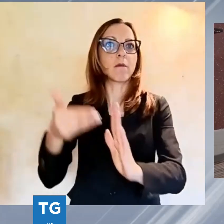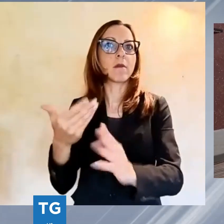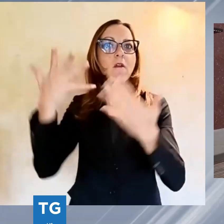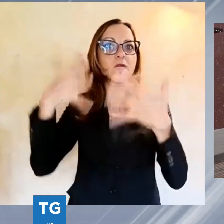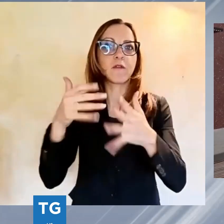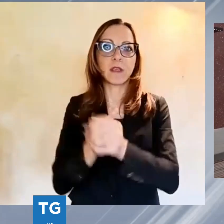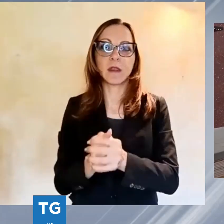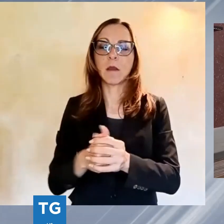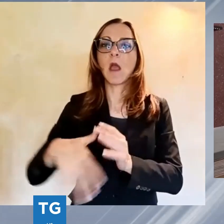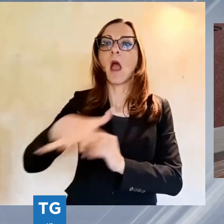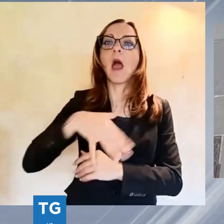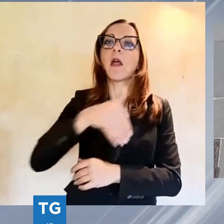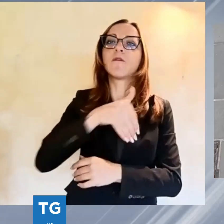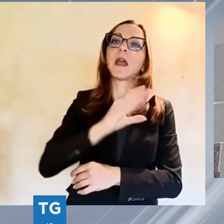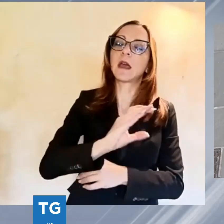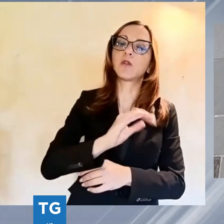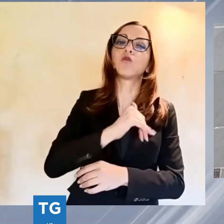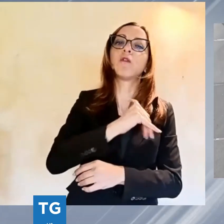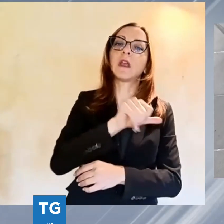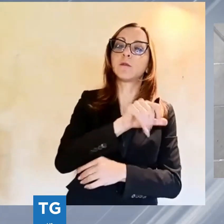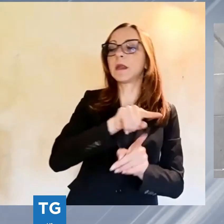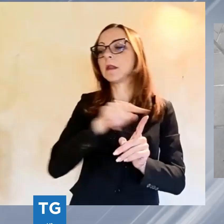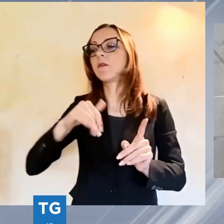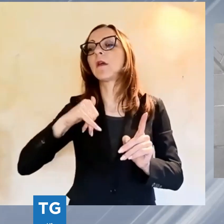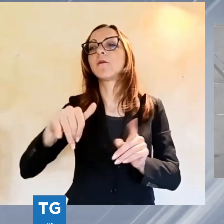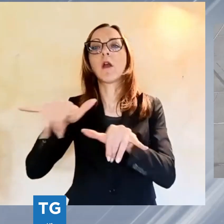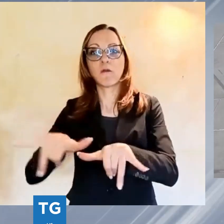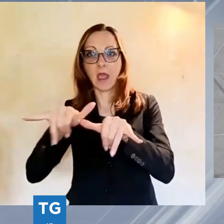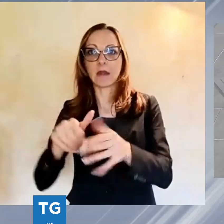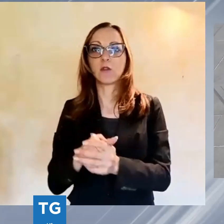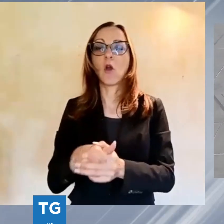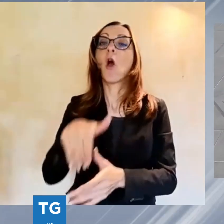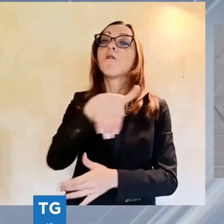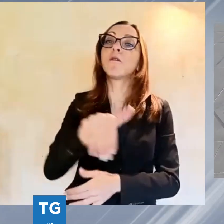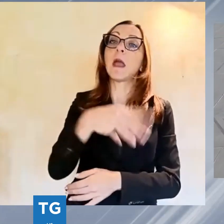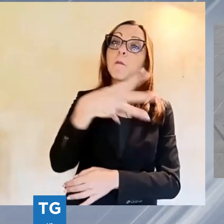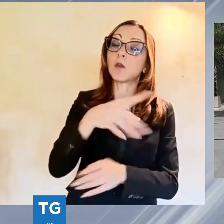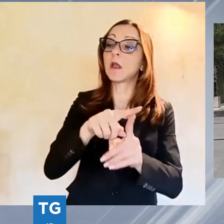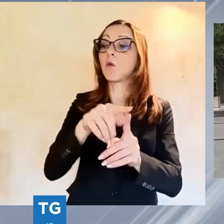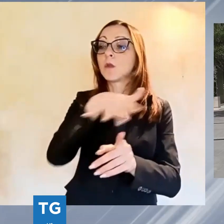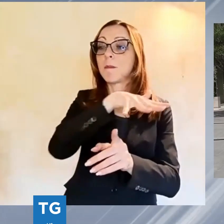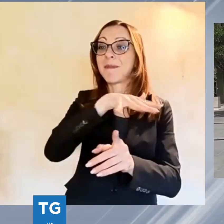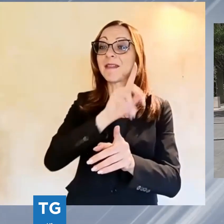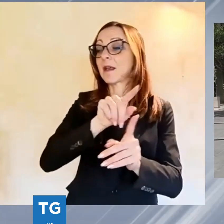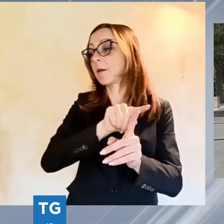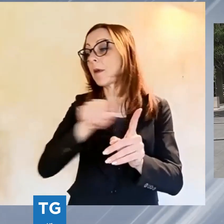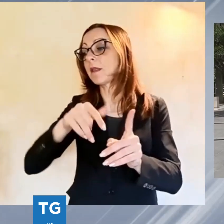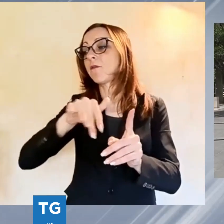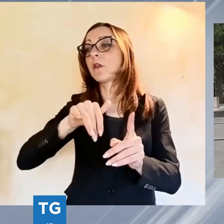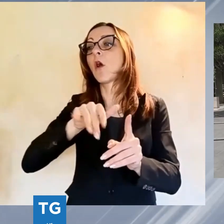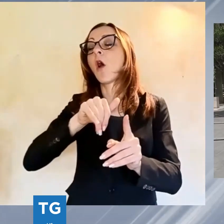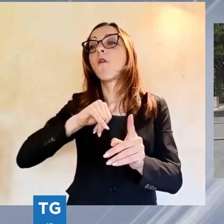da via Spinetti a via Vittorio Veneto, via Montauti da piazza Garibaldi a via Veneto e via 4